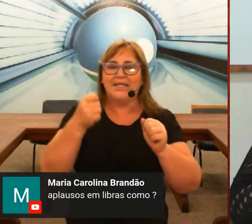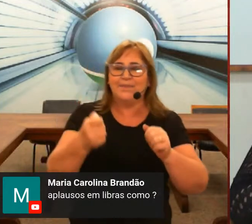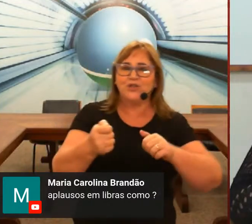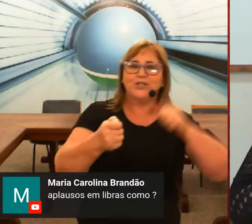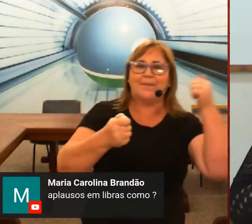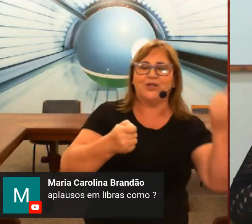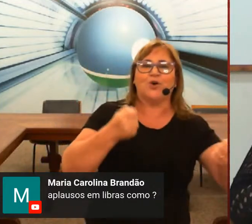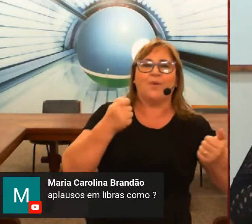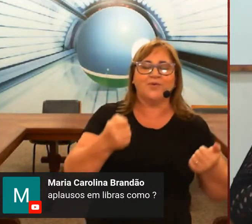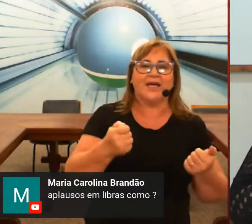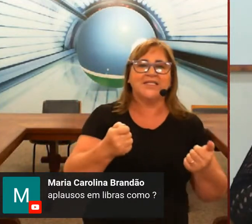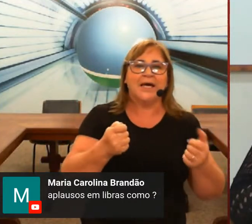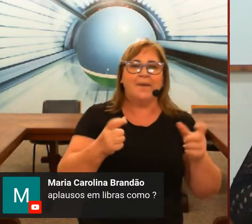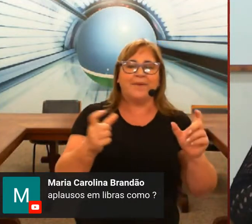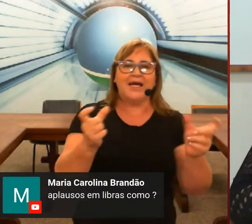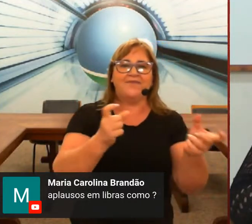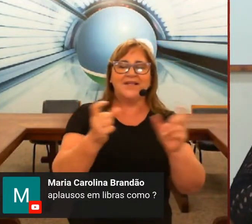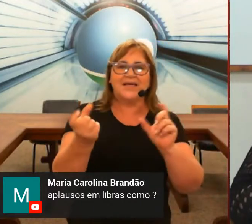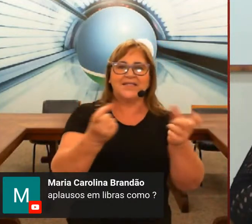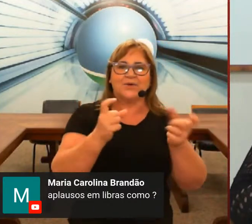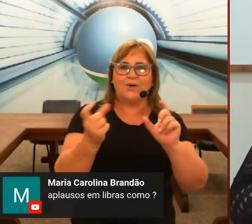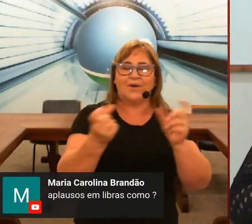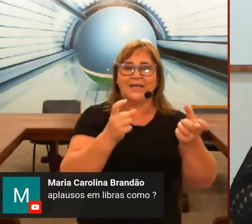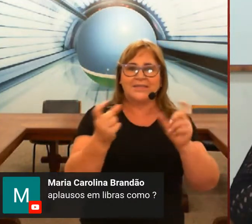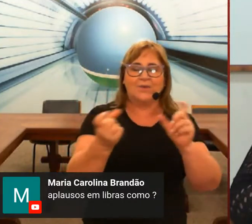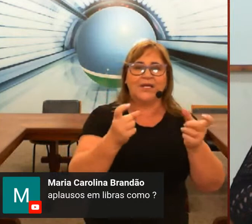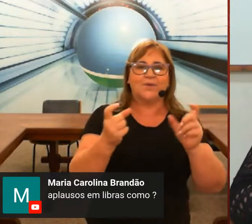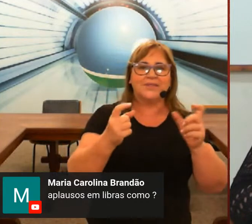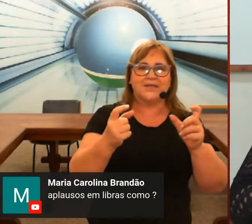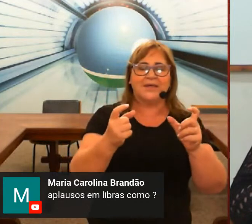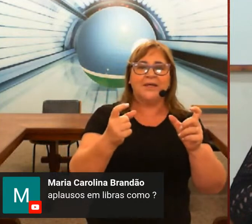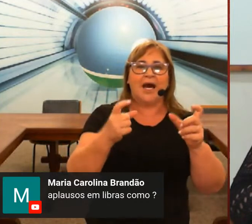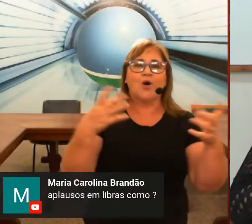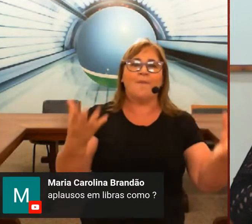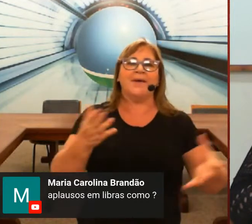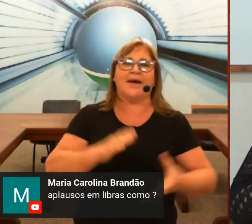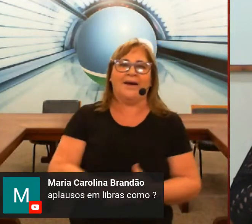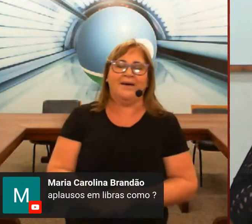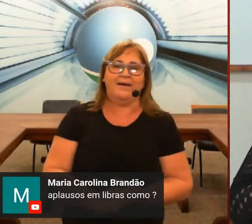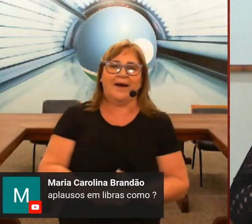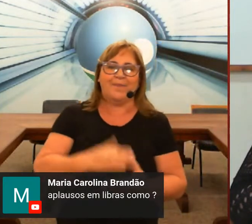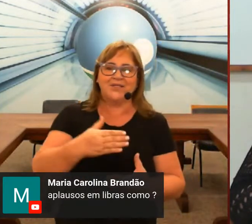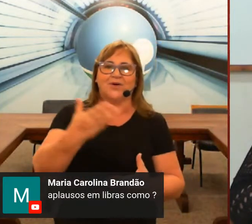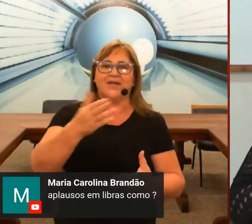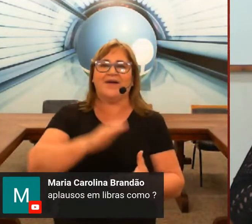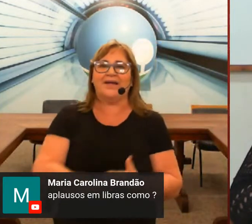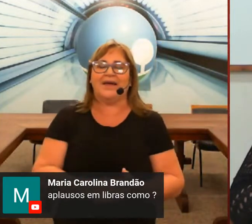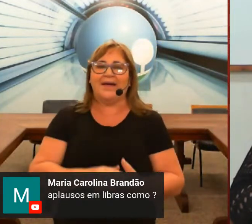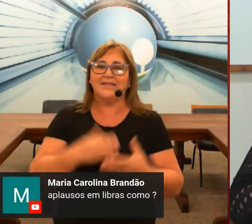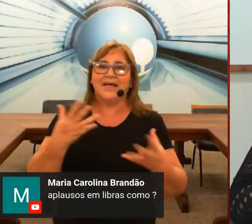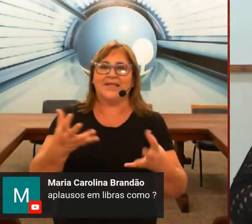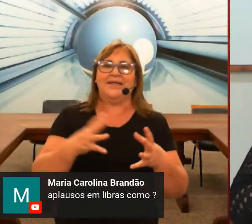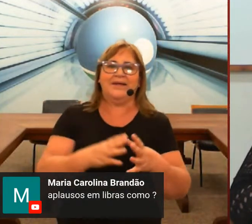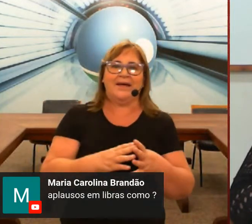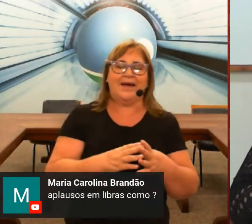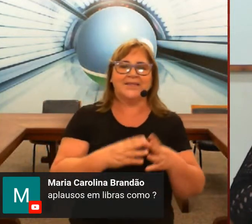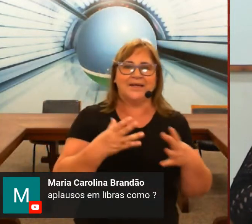libra juntamente com o português pra ele fazer essa colocação e ele conseguir acompanhar a pessoa que vai inserir esse